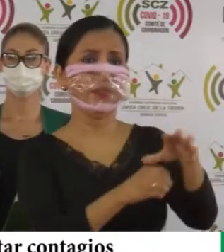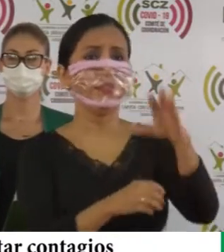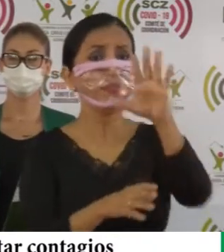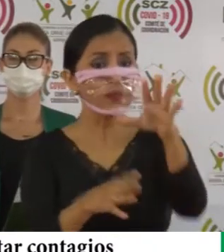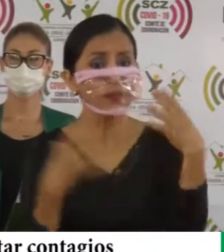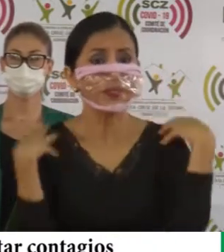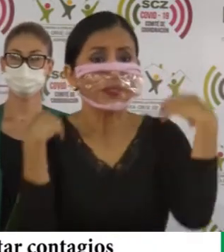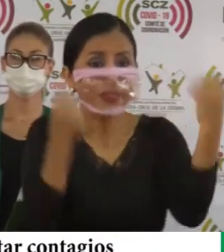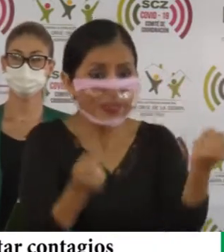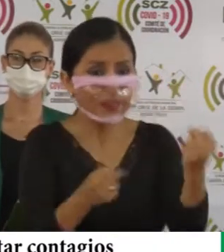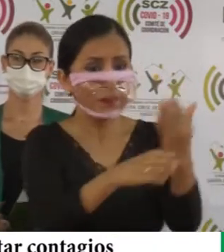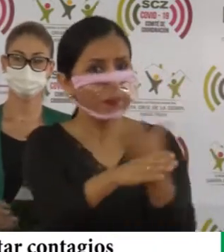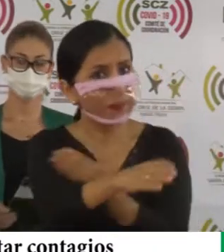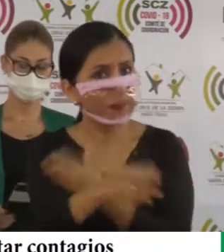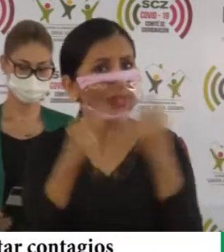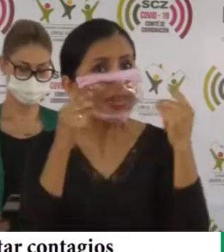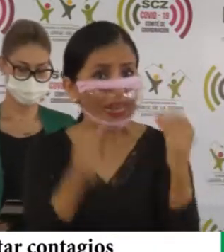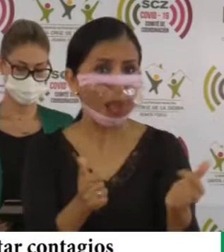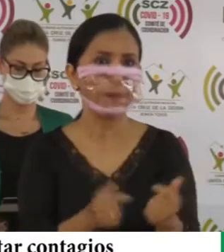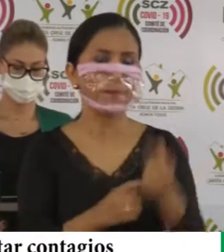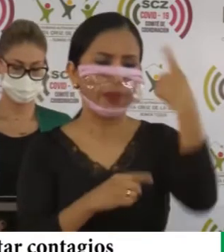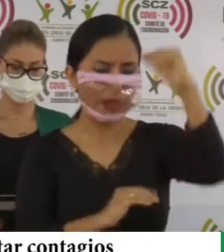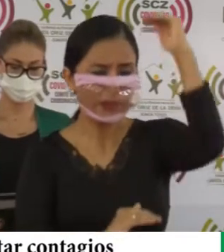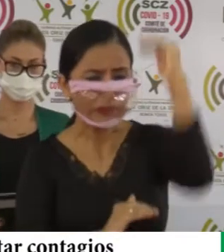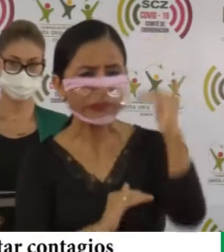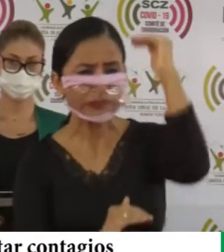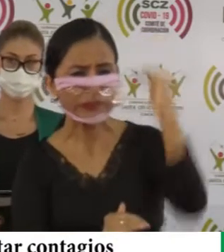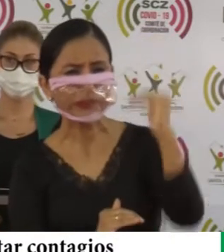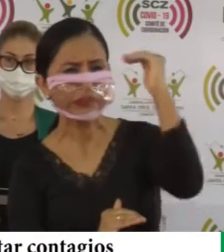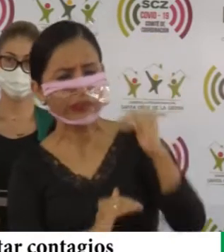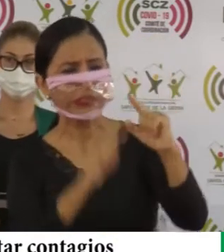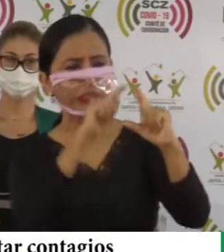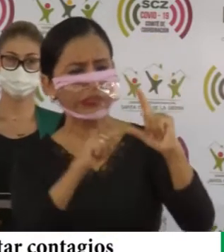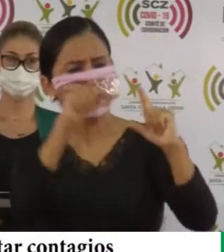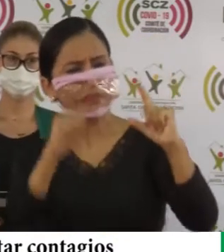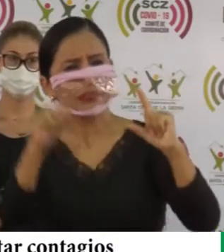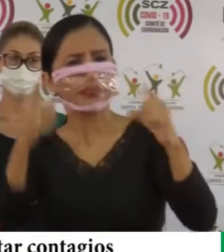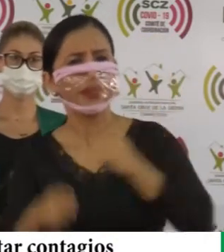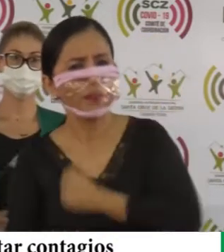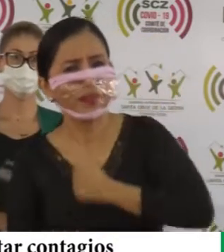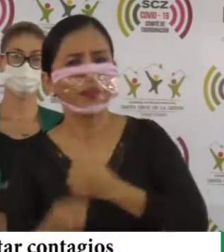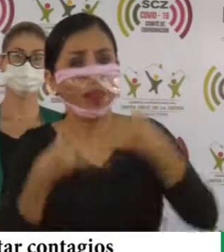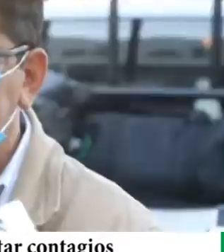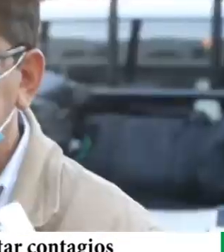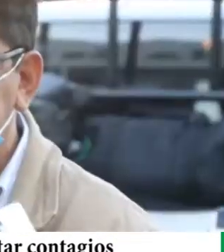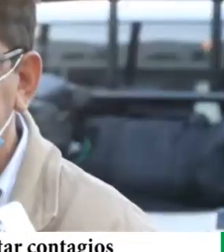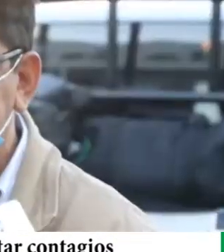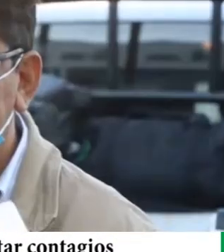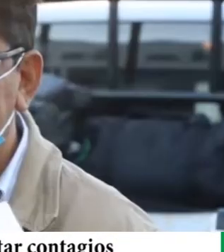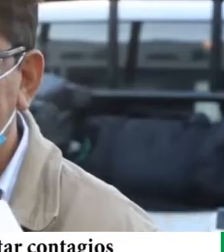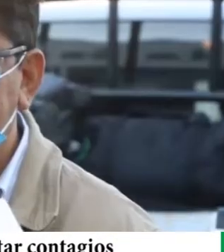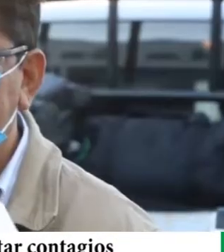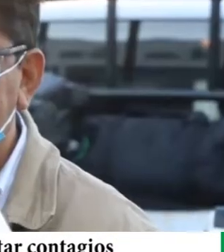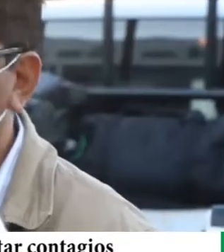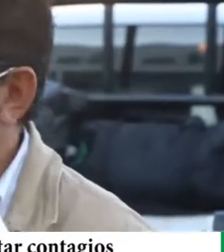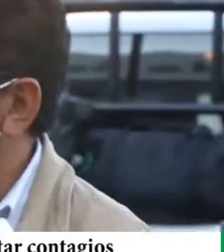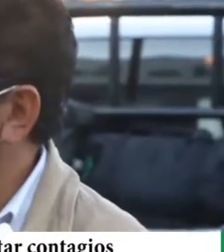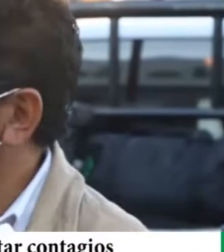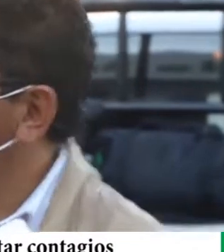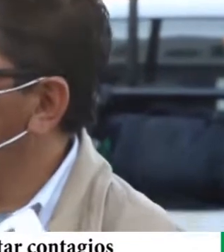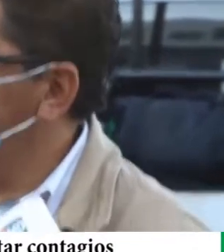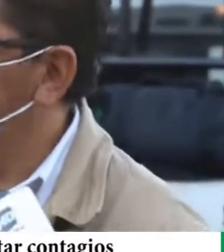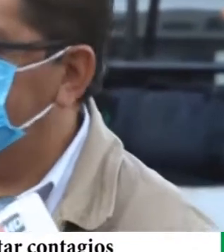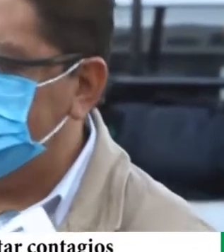recuperación sea pronta y podamos bajar esta curva que tenemos lamentablemente todavía alta se ha empezado ya a